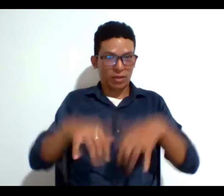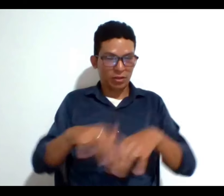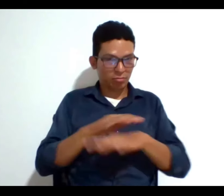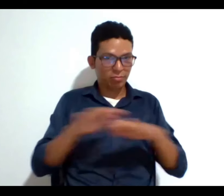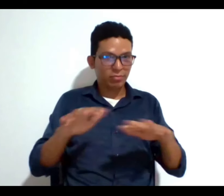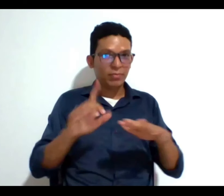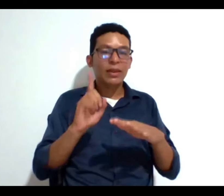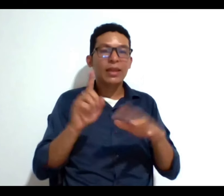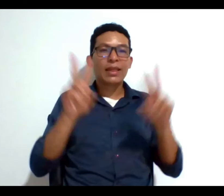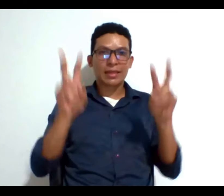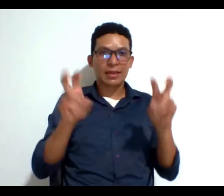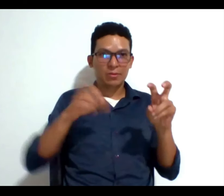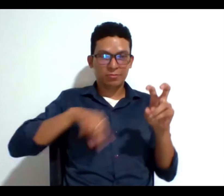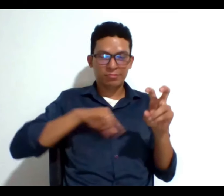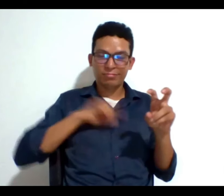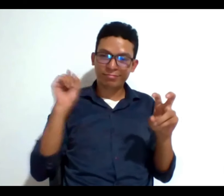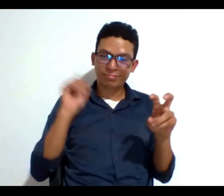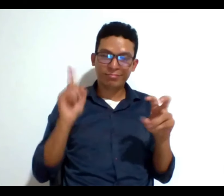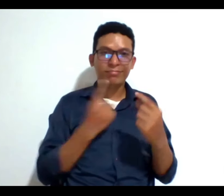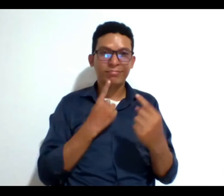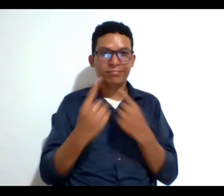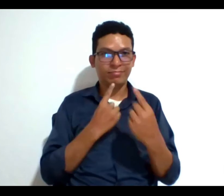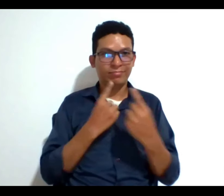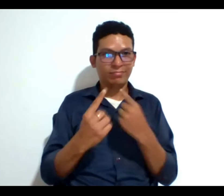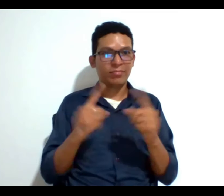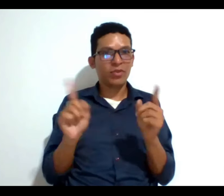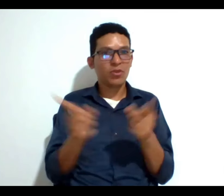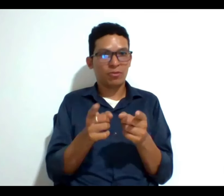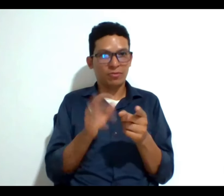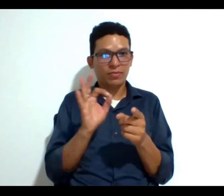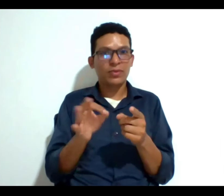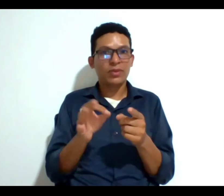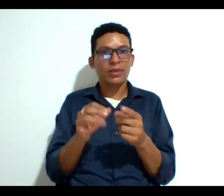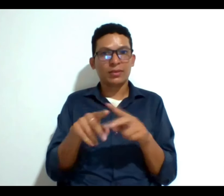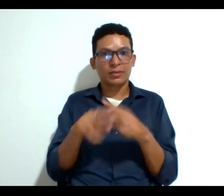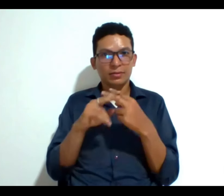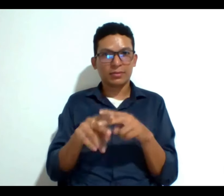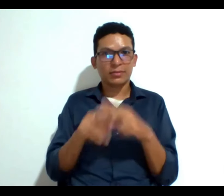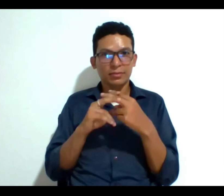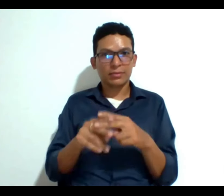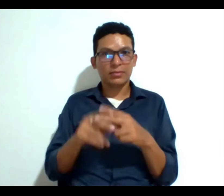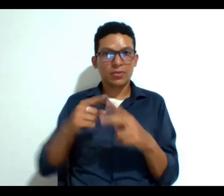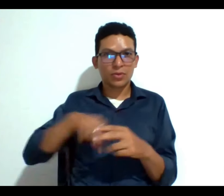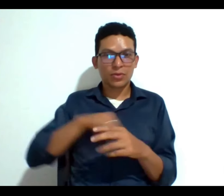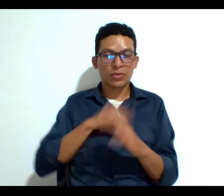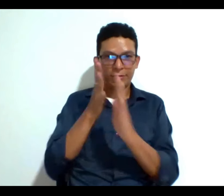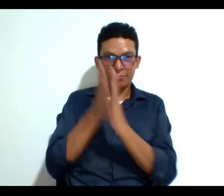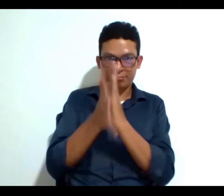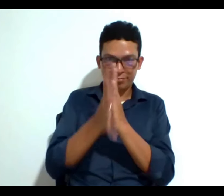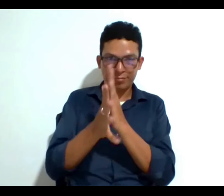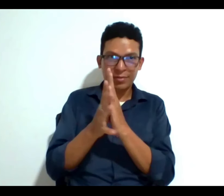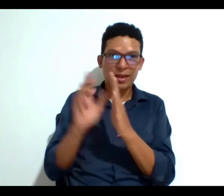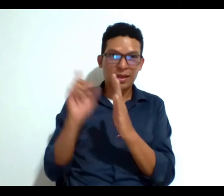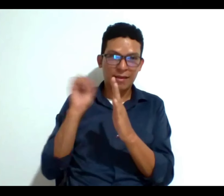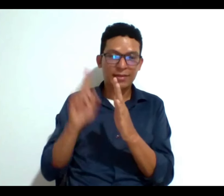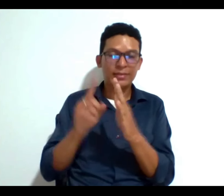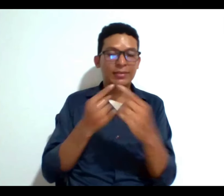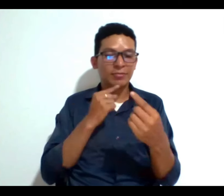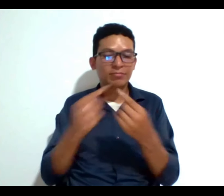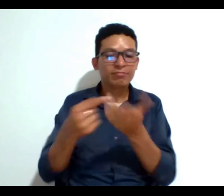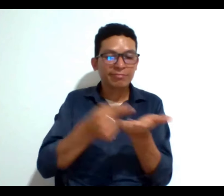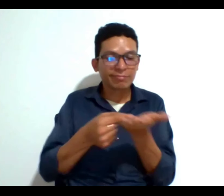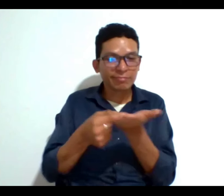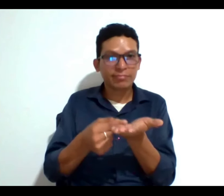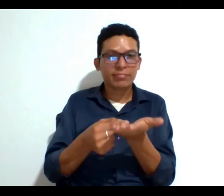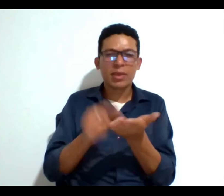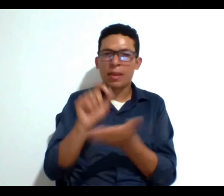el tema que venimos conversando y resumir un poco los mecanismos que hemos venido mencionando a lo largo del conversatorio una